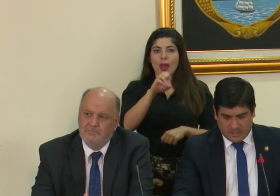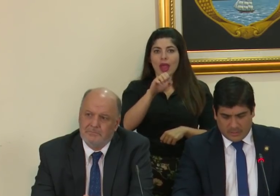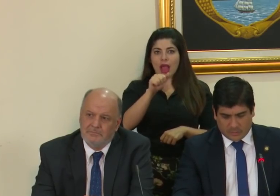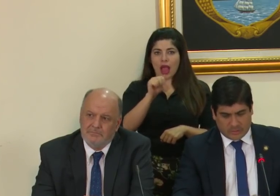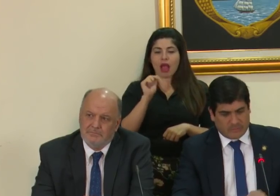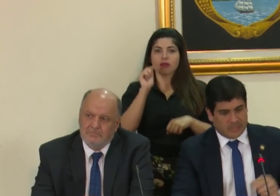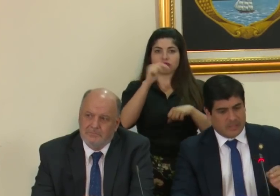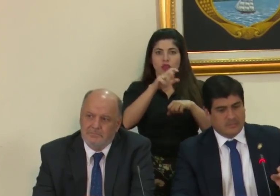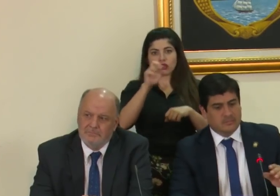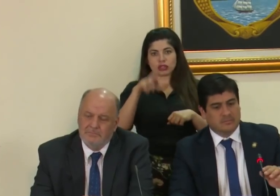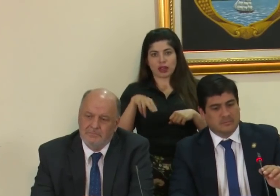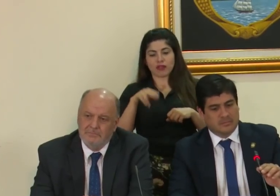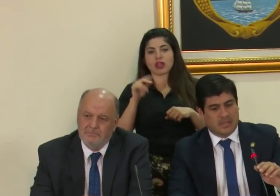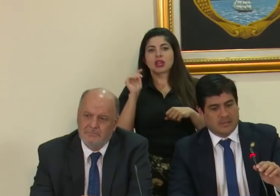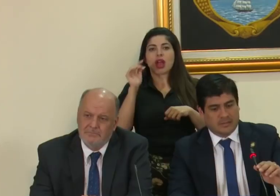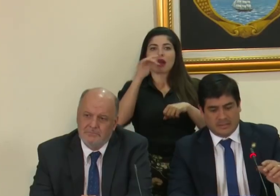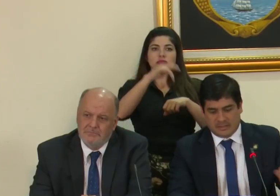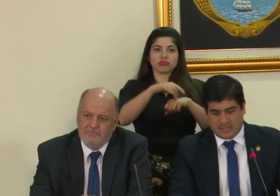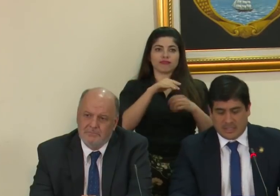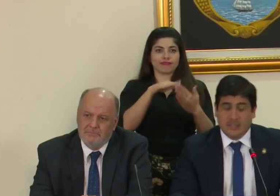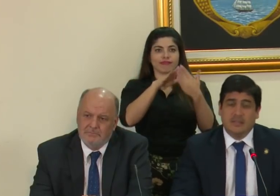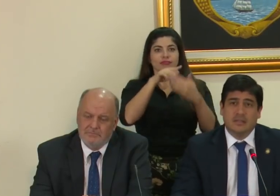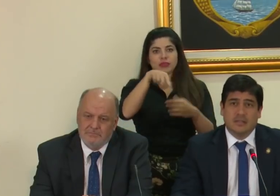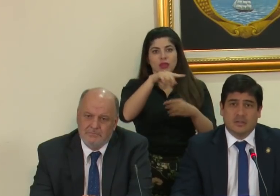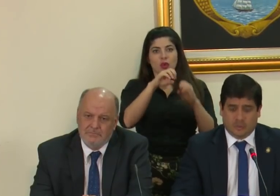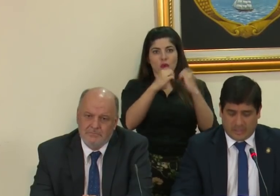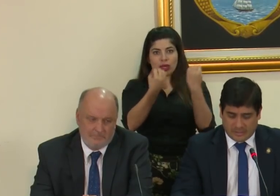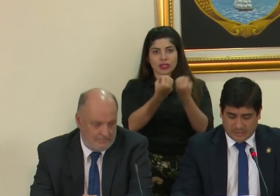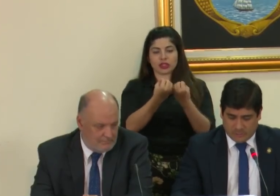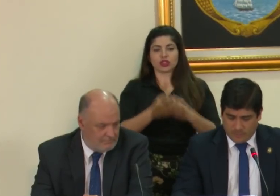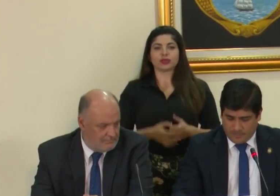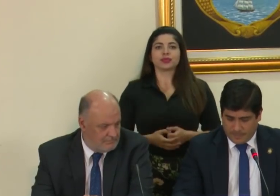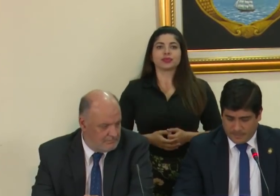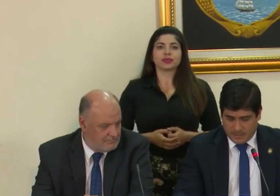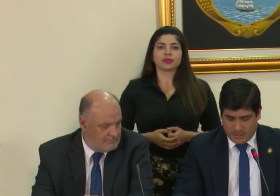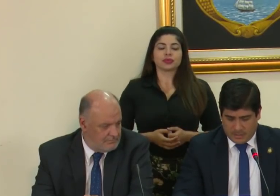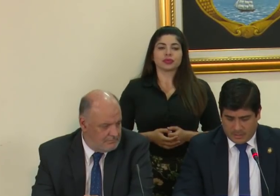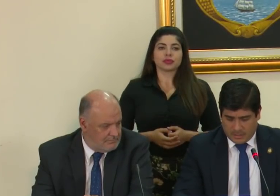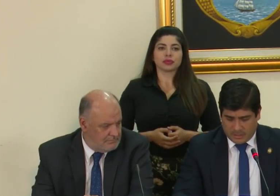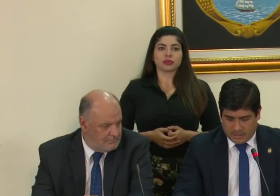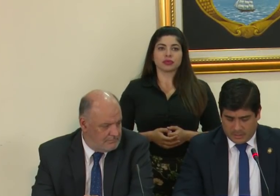de Costa Rica ante esa organización.